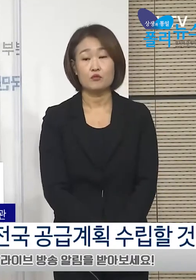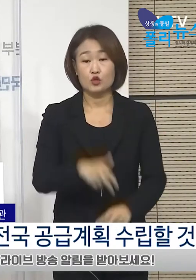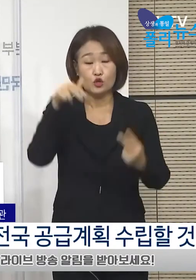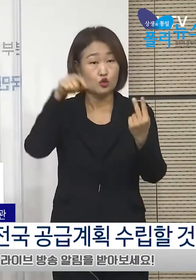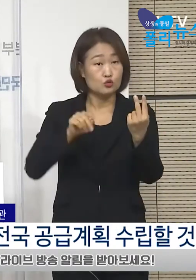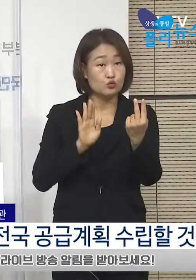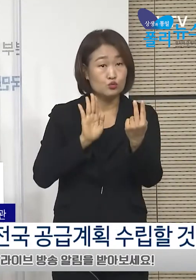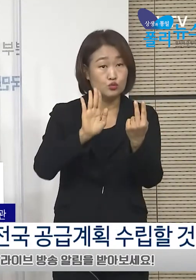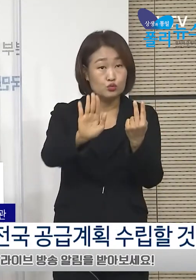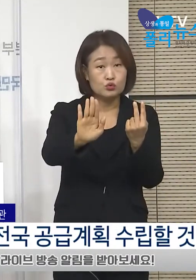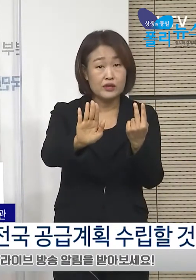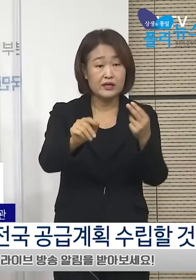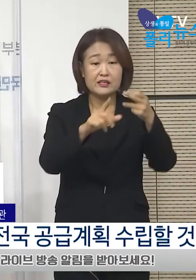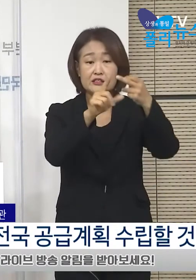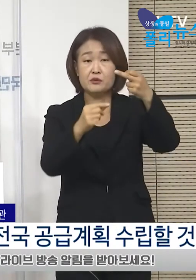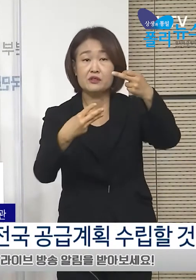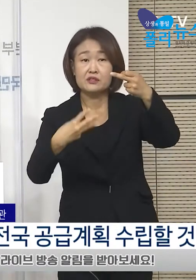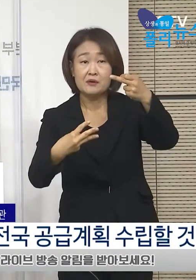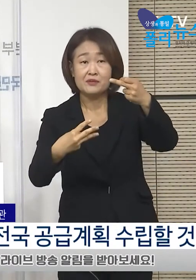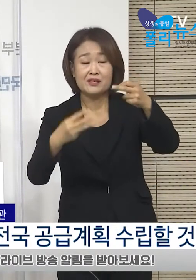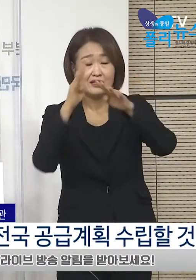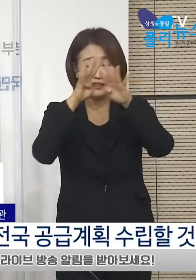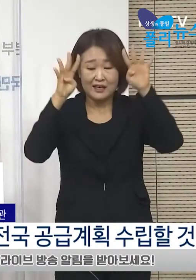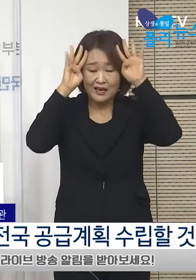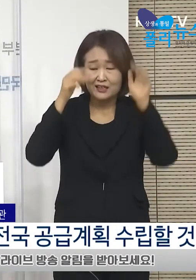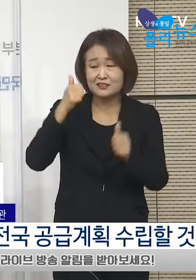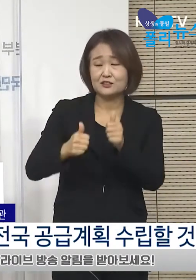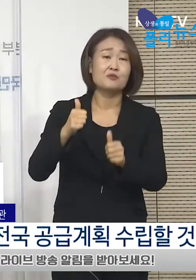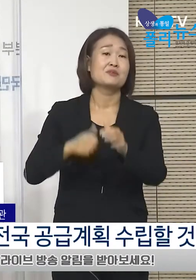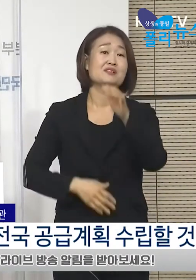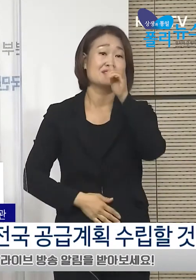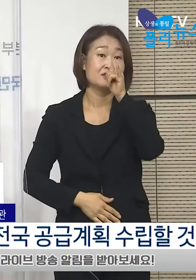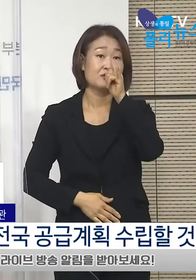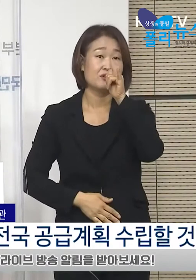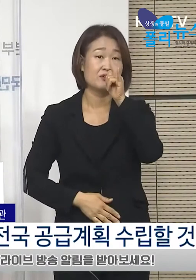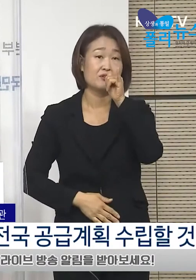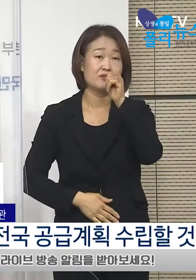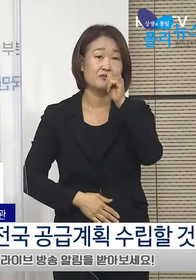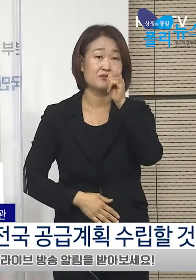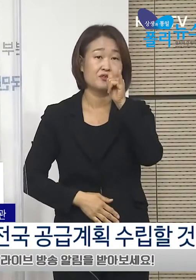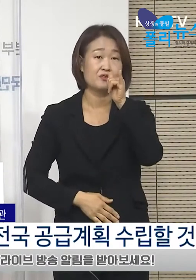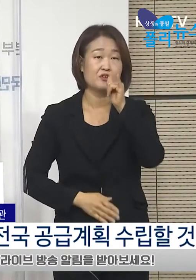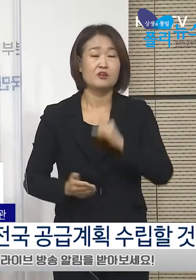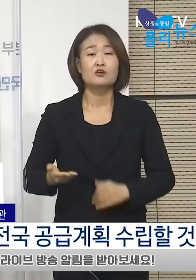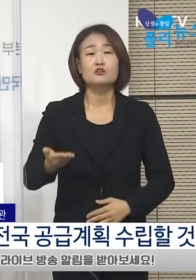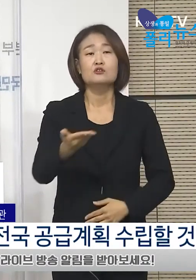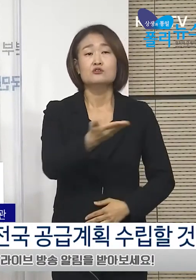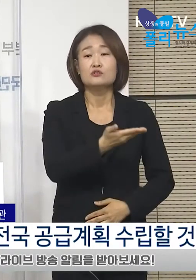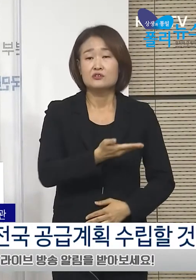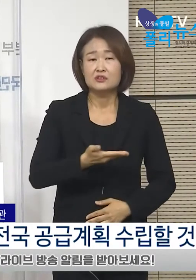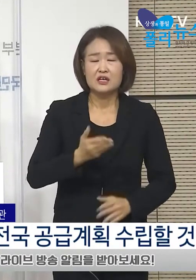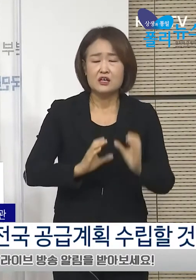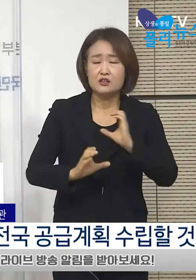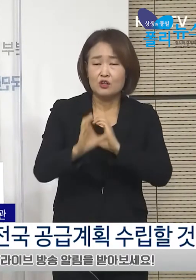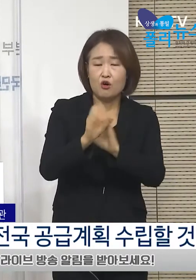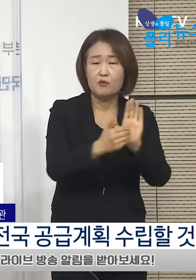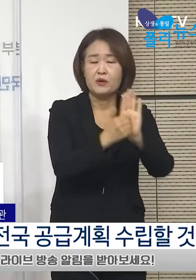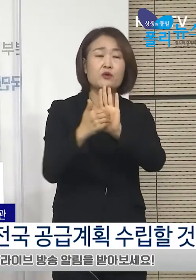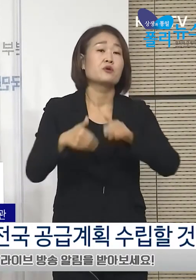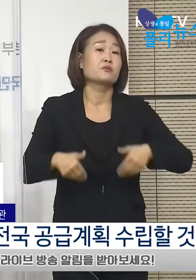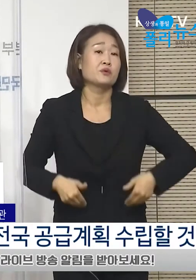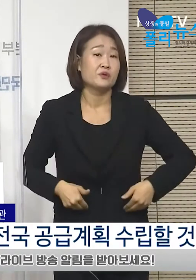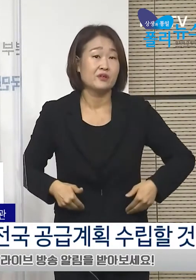뒤에는 수능이 예정되어 있으므로 우리들의 노력이 더욱 중요합니다. 지난